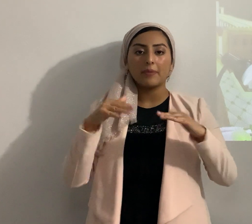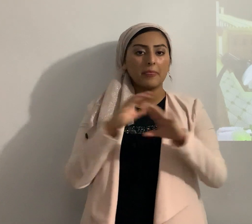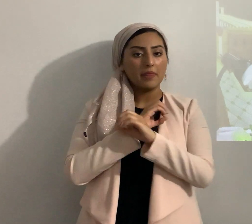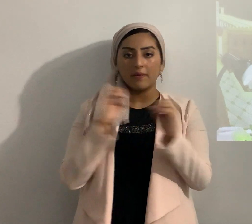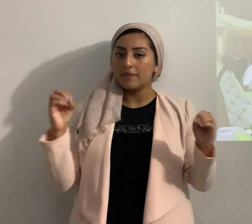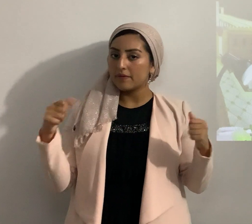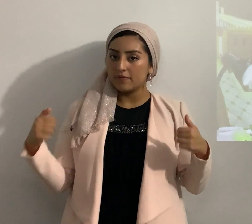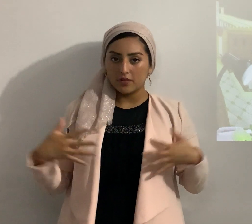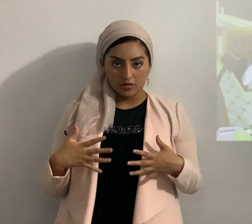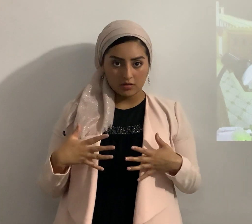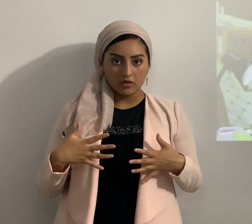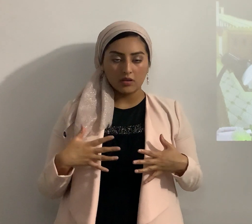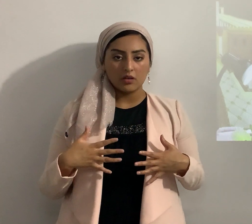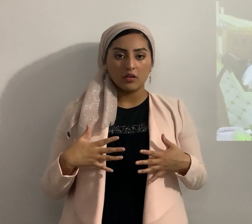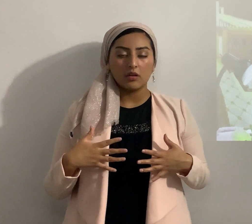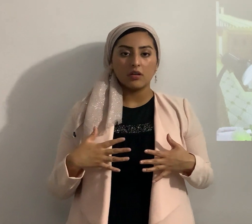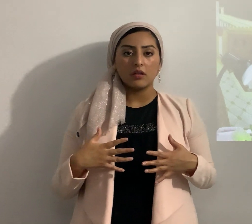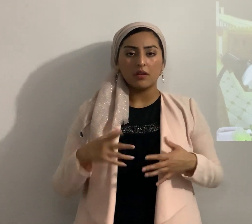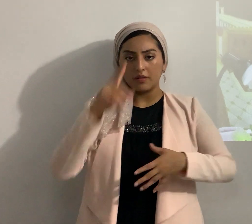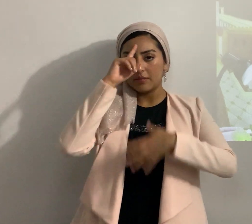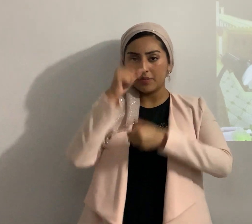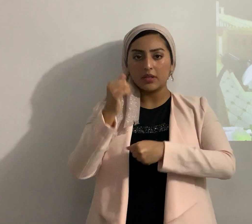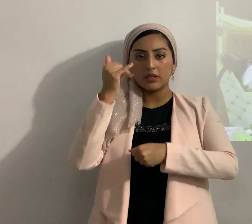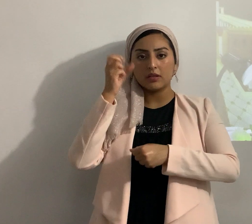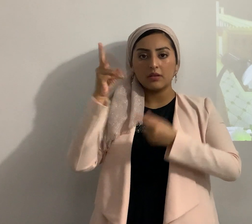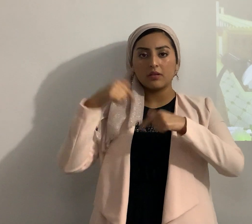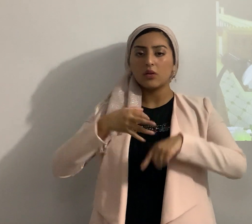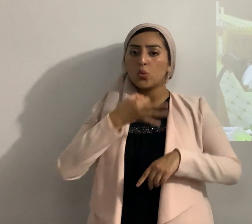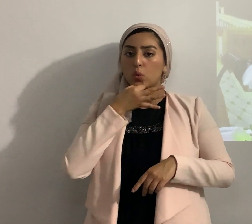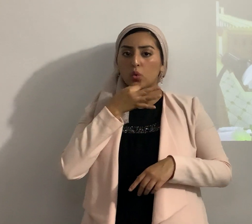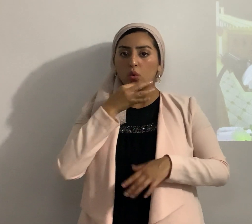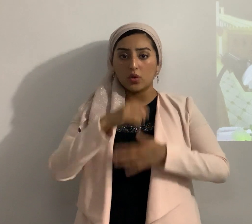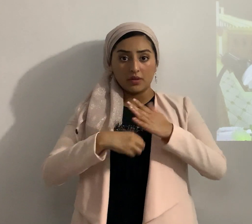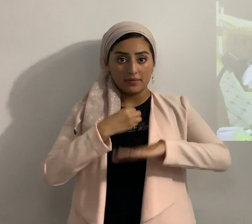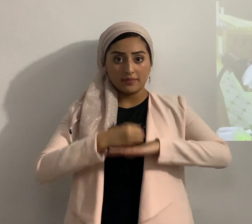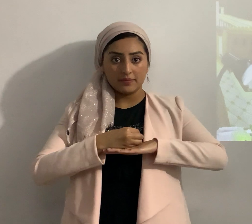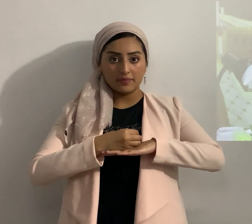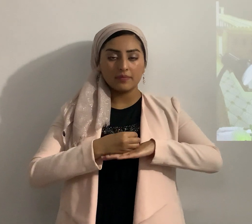estar confiados de que viene Yahshua Amén bueno